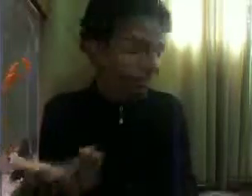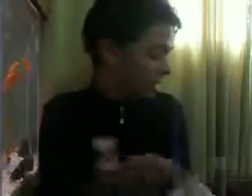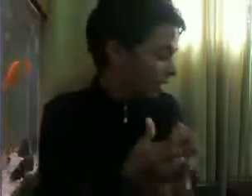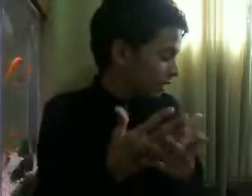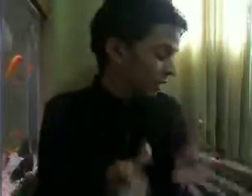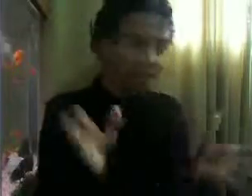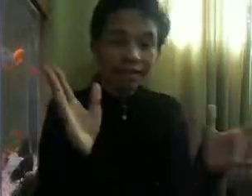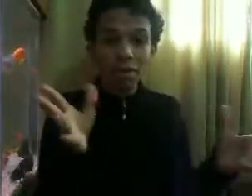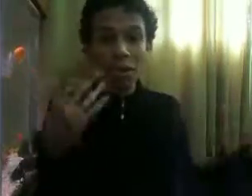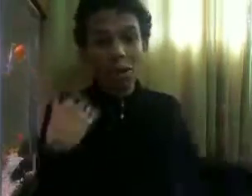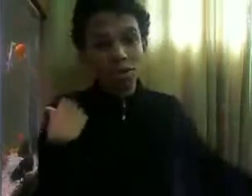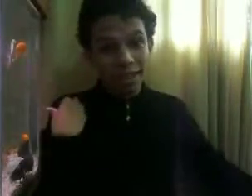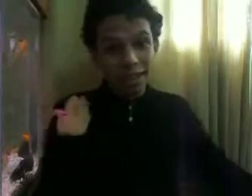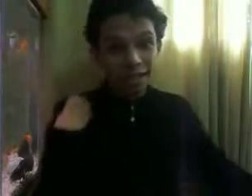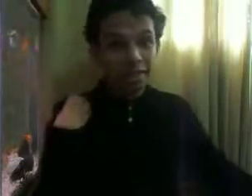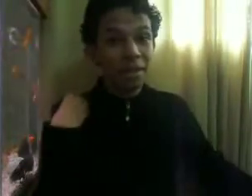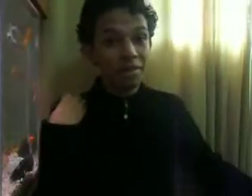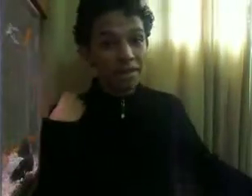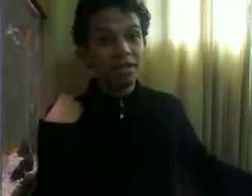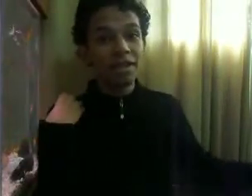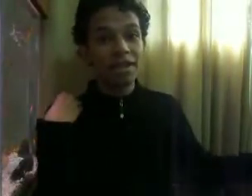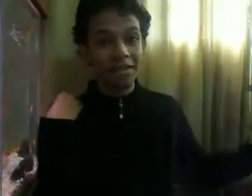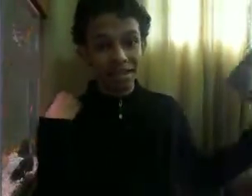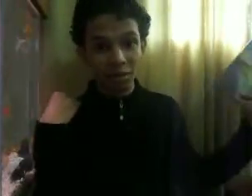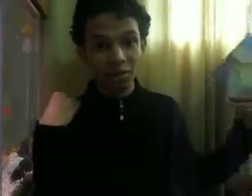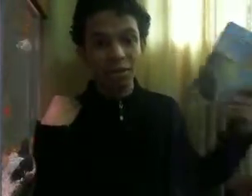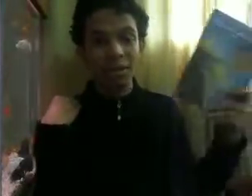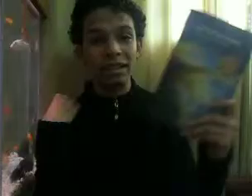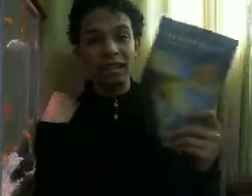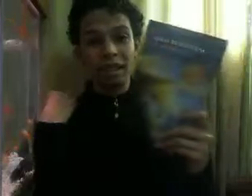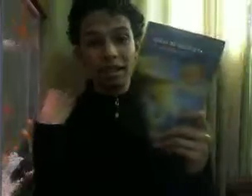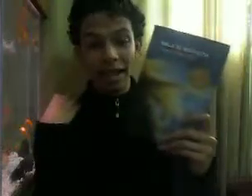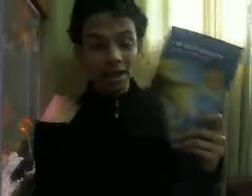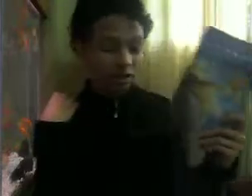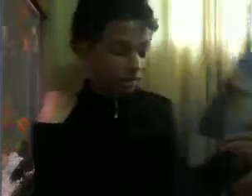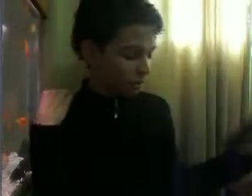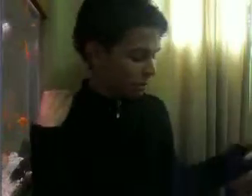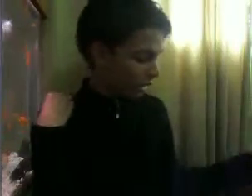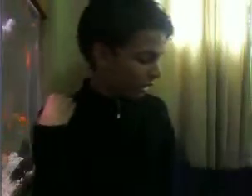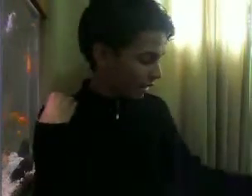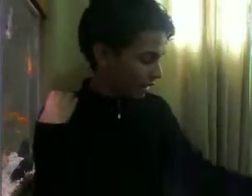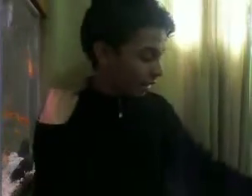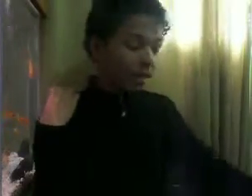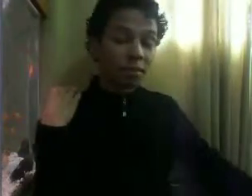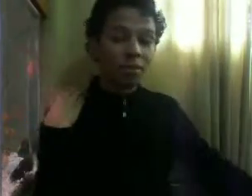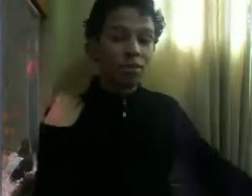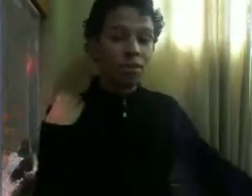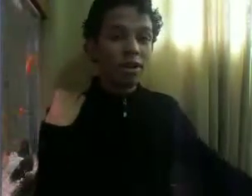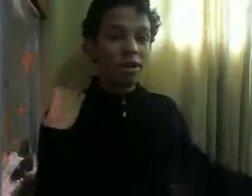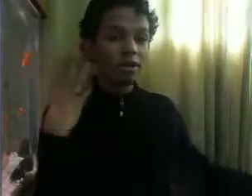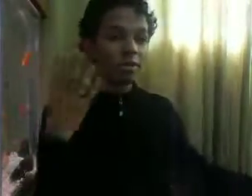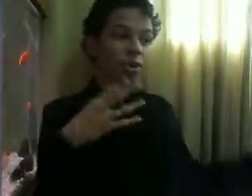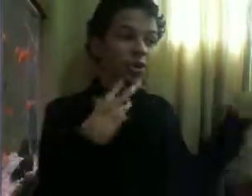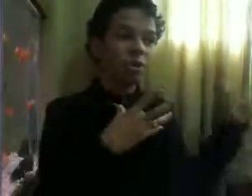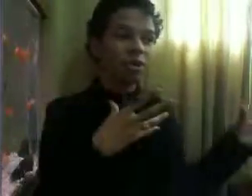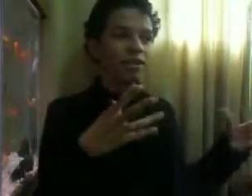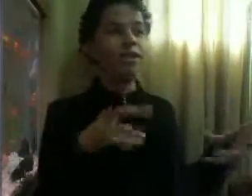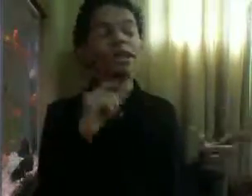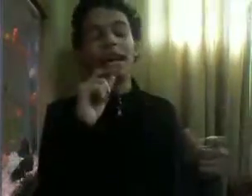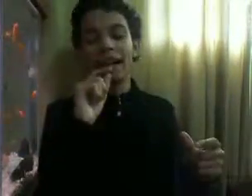Tá Então eu aconselharia Mesmo que você Assista o filme Leia o livro Porque muitas coisas Quando eu li o livro Eu falei Ah